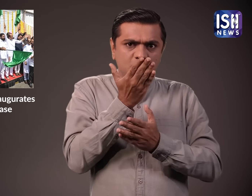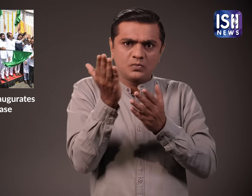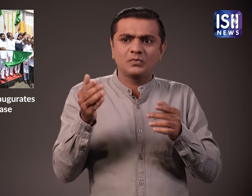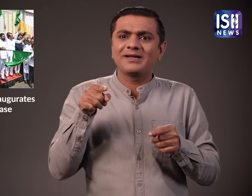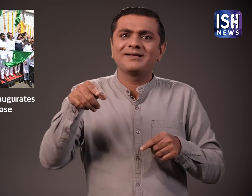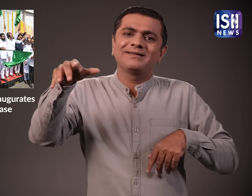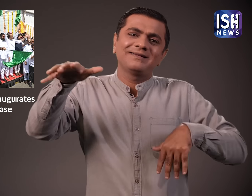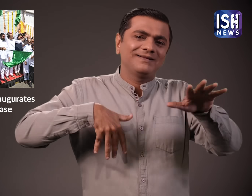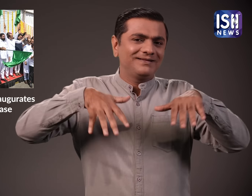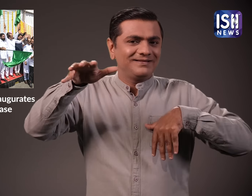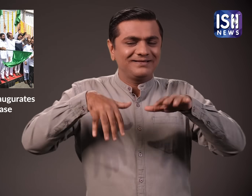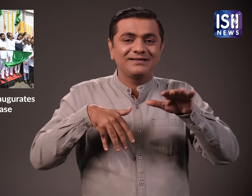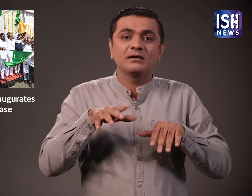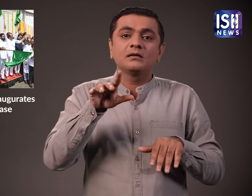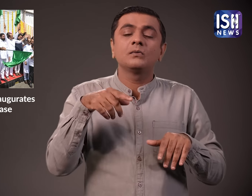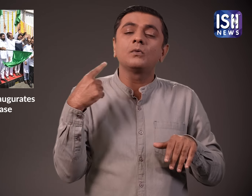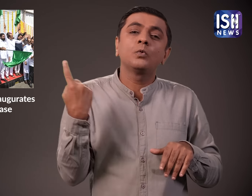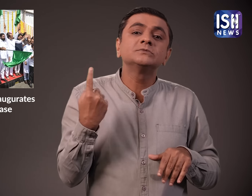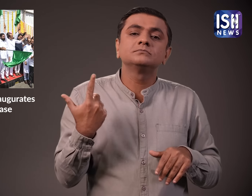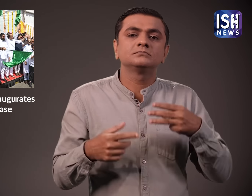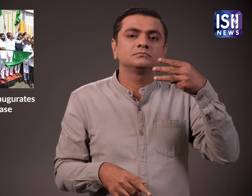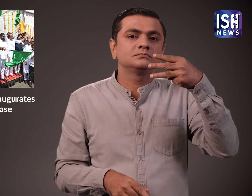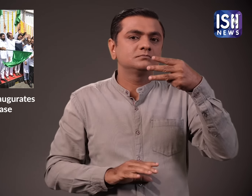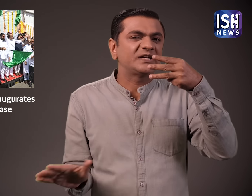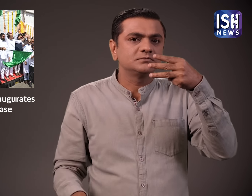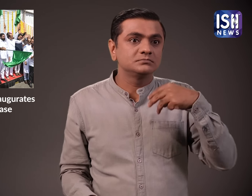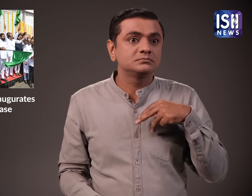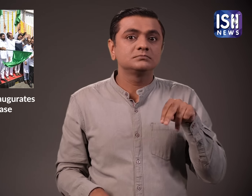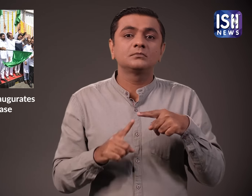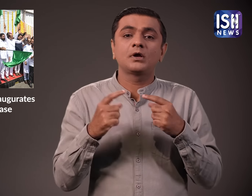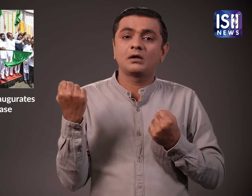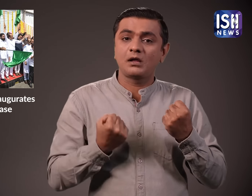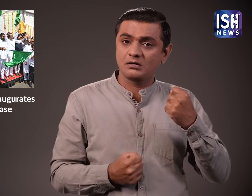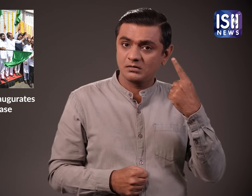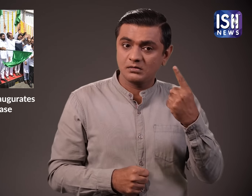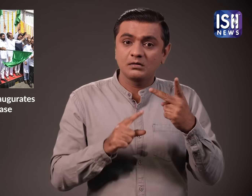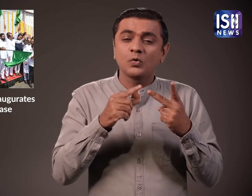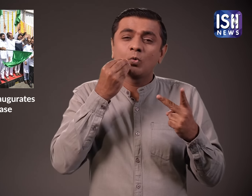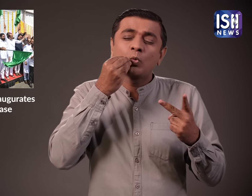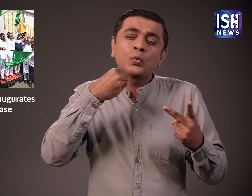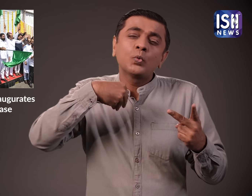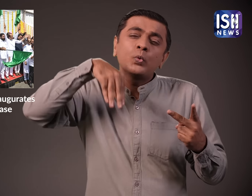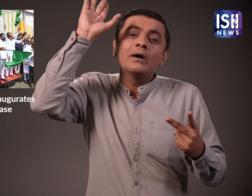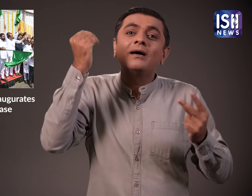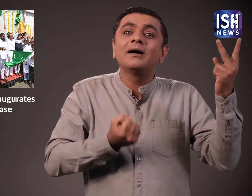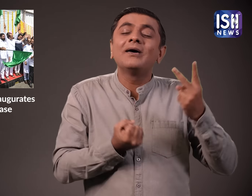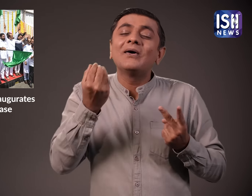तट्य सड़क पर केवल इन तीन प्रकार के वाहनों के अनुमती होगी गाडियां, विंटेज गाडियां